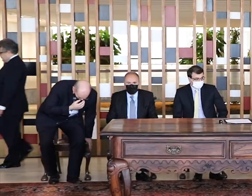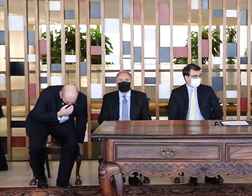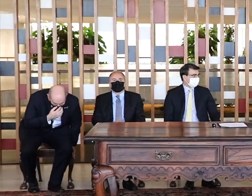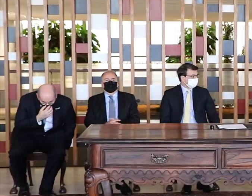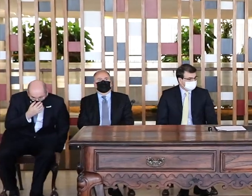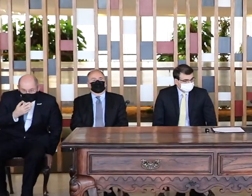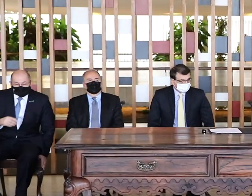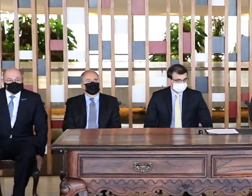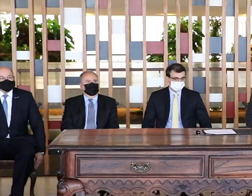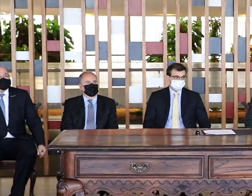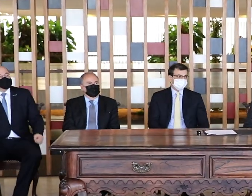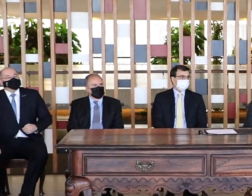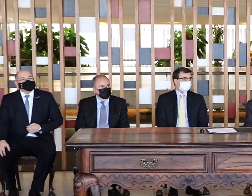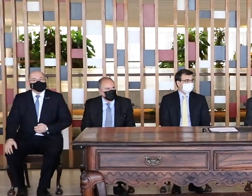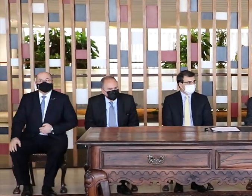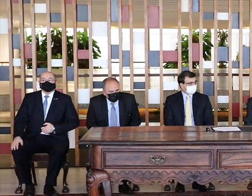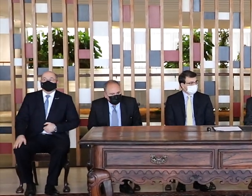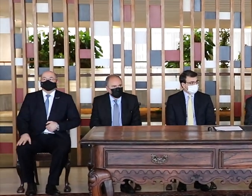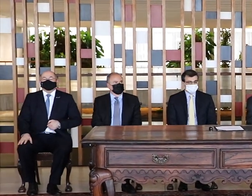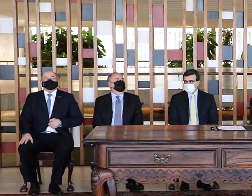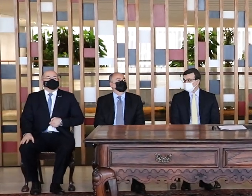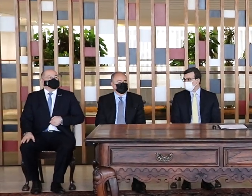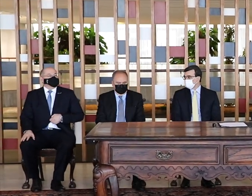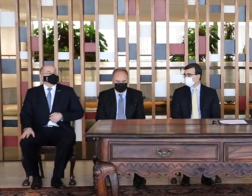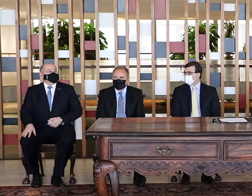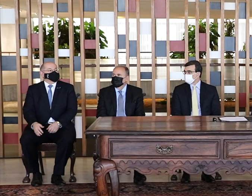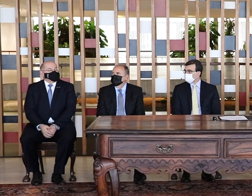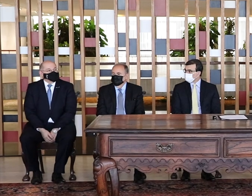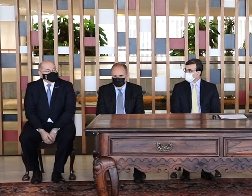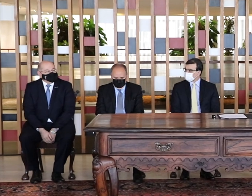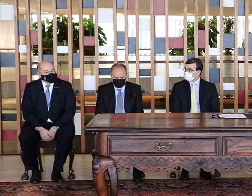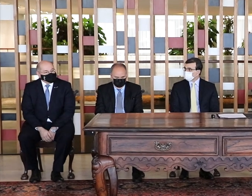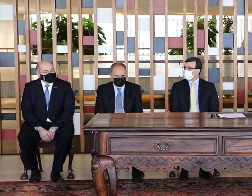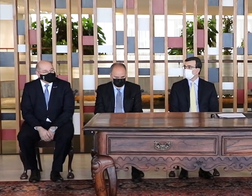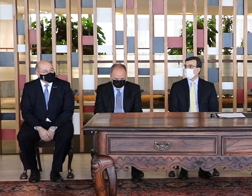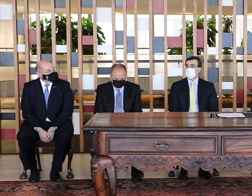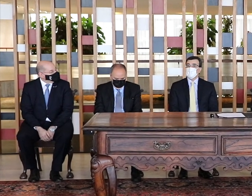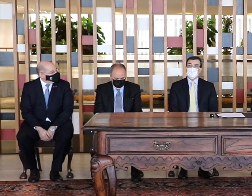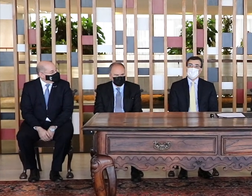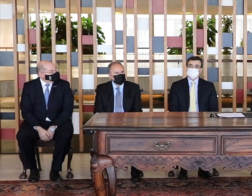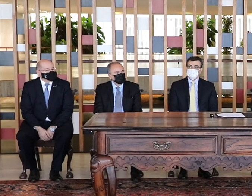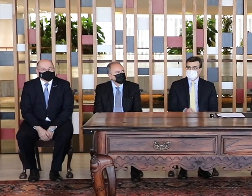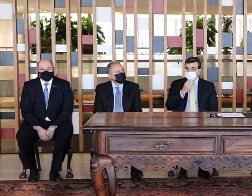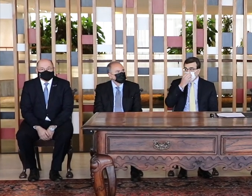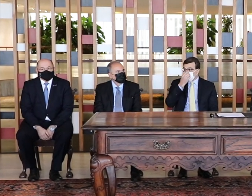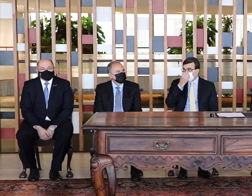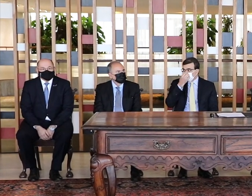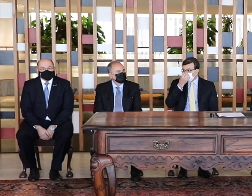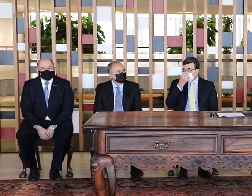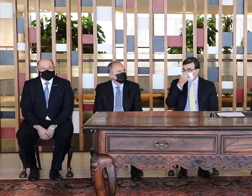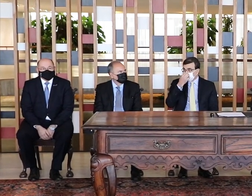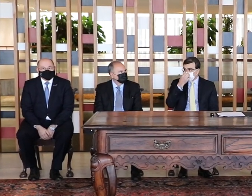Presidente do Centro Brasileiro dos Exportadores de Rochas Ornamentais, Centro Rochas, Sr. Frederico Robinson,